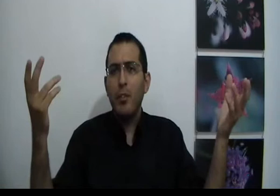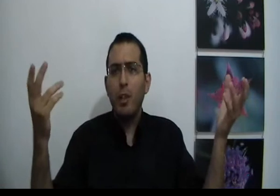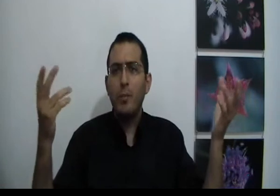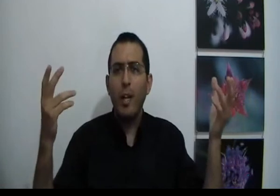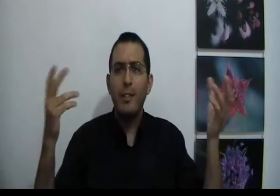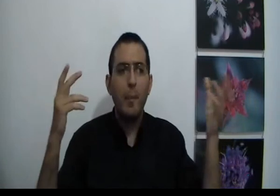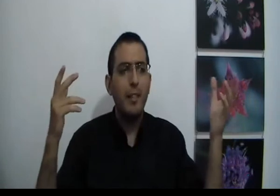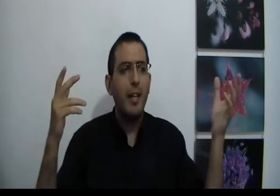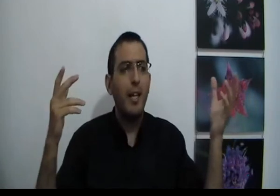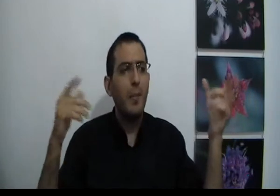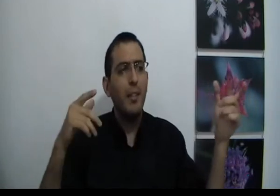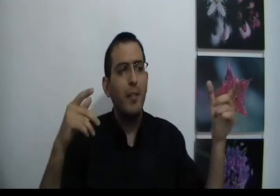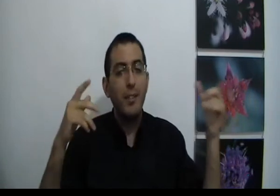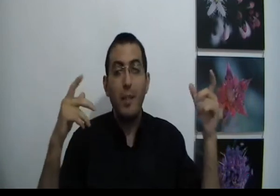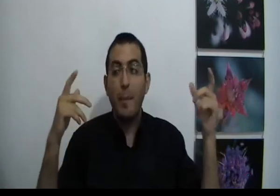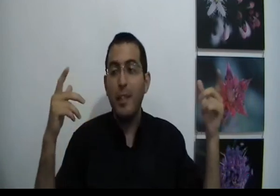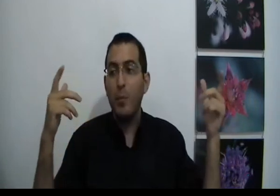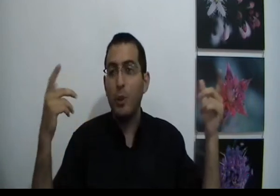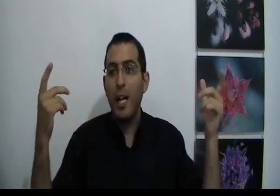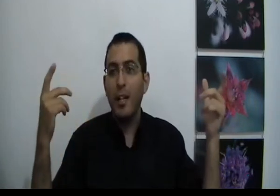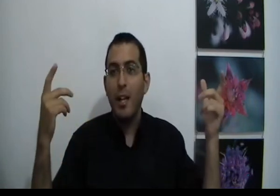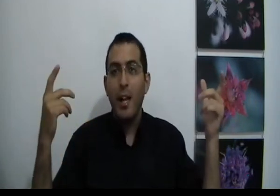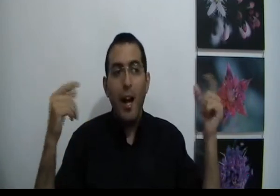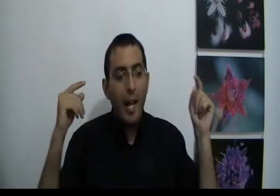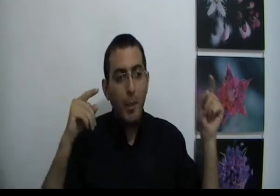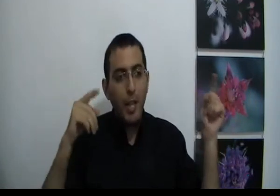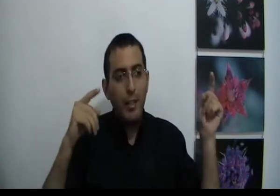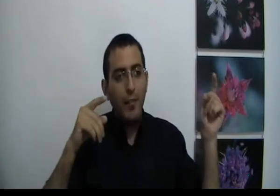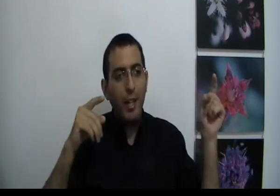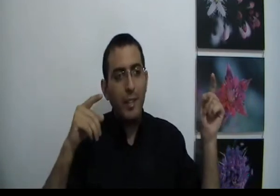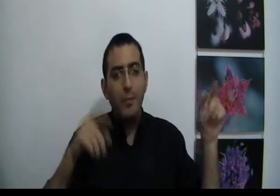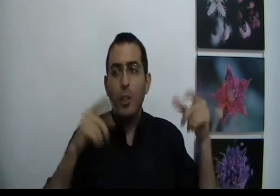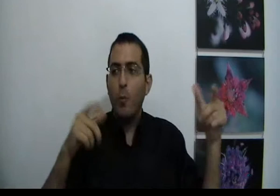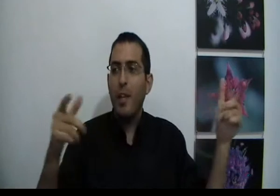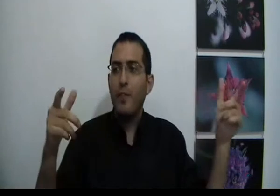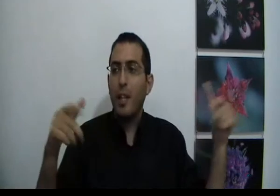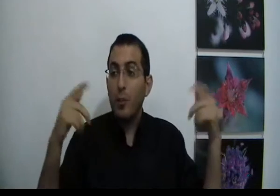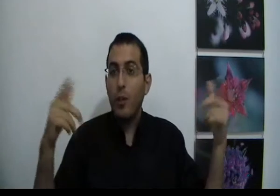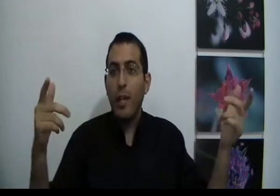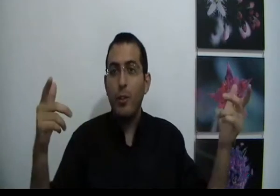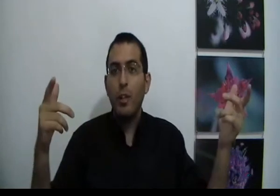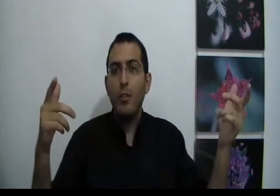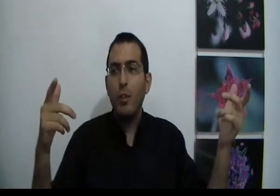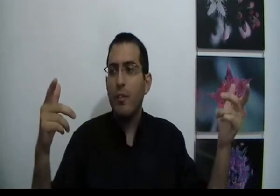לשאול את עצמו רגע זה באמת ככה אם יהיה את הדבר הזה אני באמת יהיה מאושר האם כשהיה לי את הדבר הזה האם זה יגרום לי להפסיק לרצות להרגיש יותר טוב